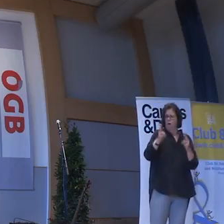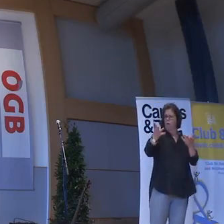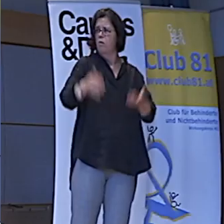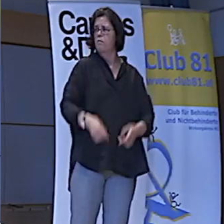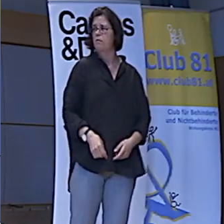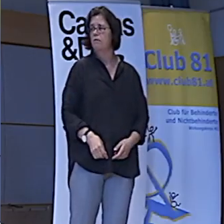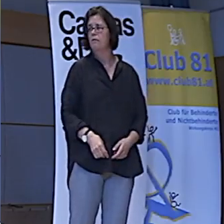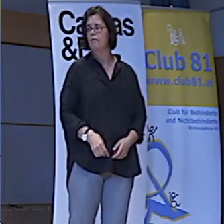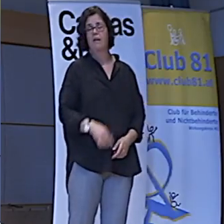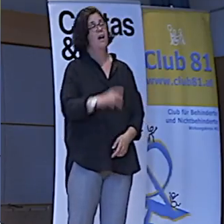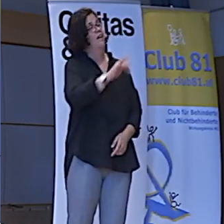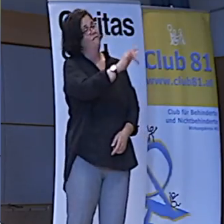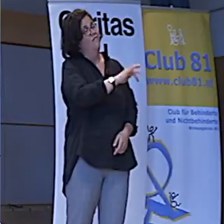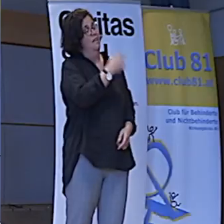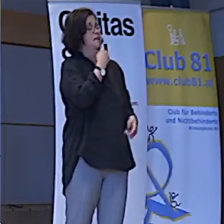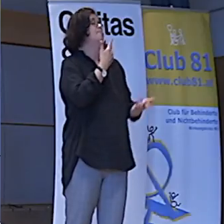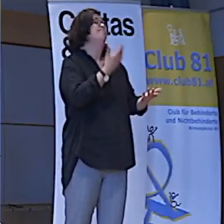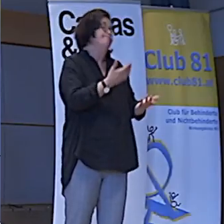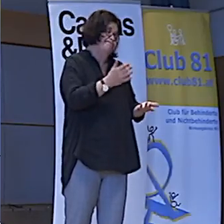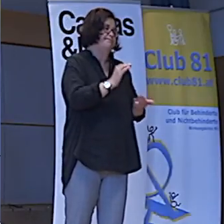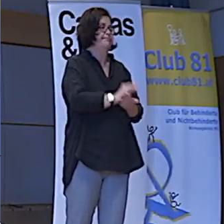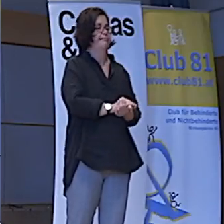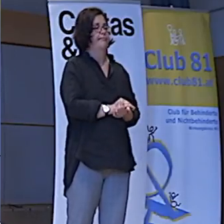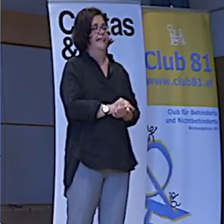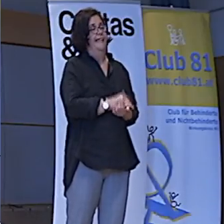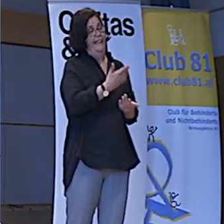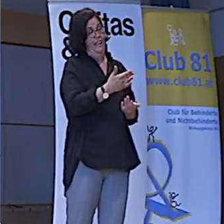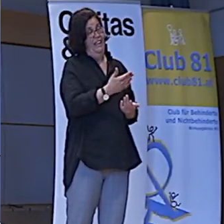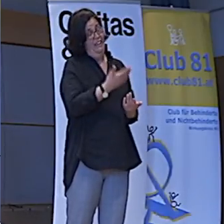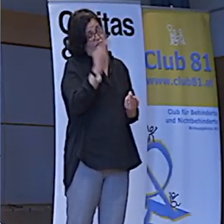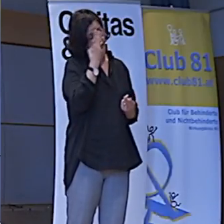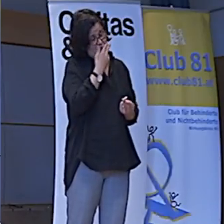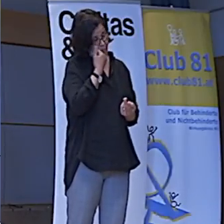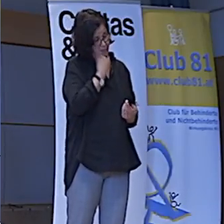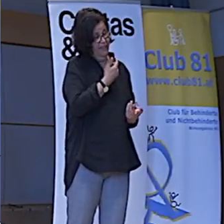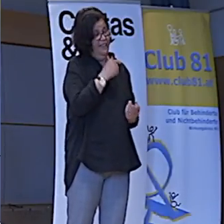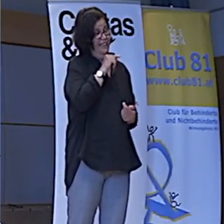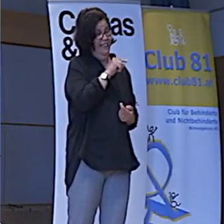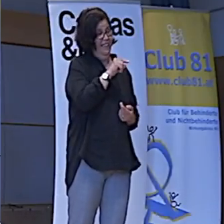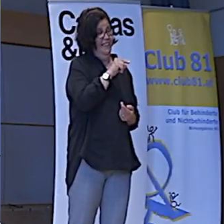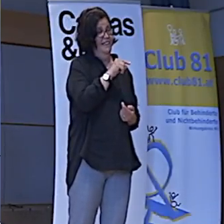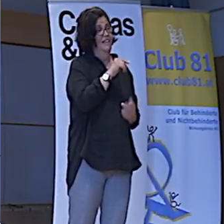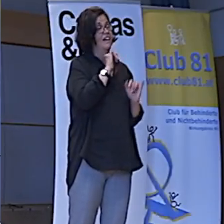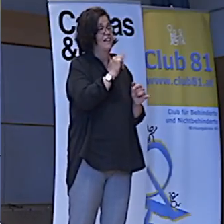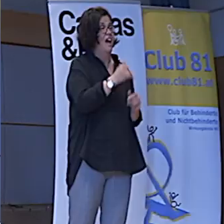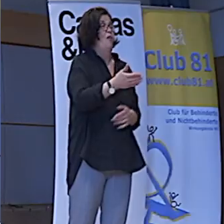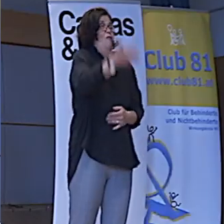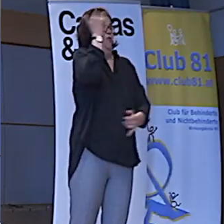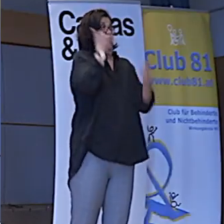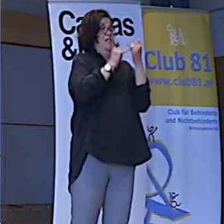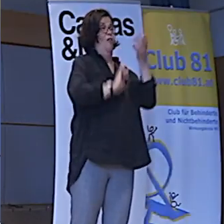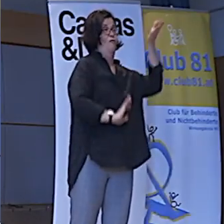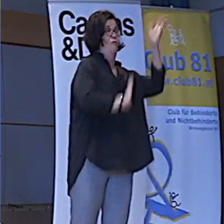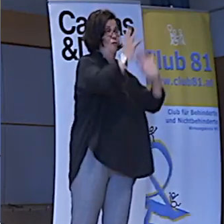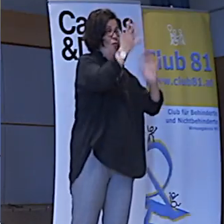so lange? Ah. Sagt der Platzfahrt. Bitte. Haben sie etwas Verständnis. Voriges Jahr hat es bei uns gebrannt.